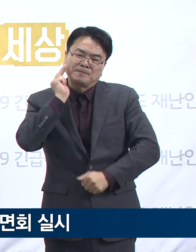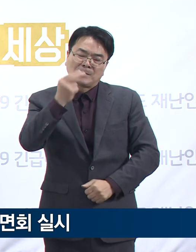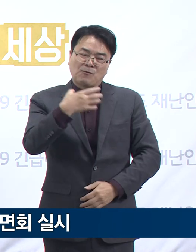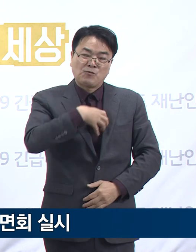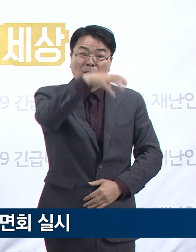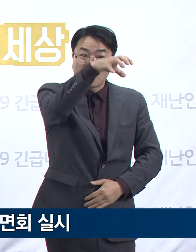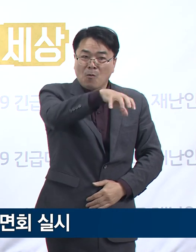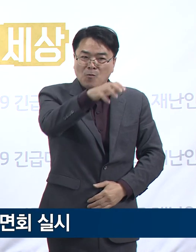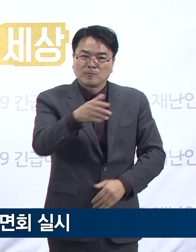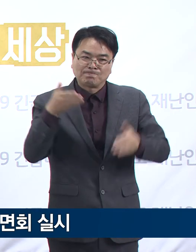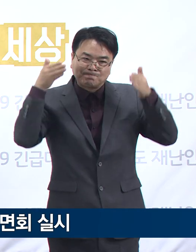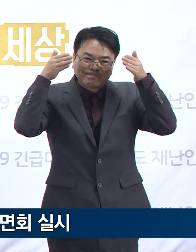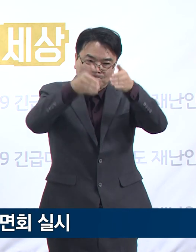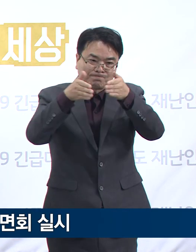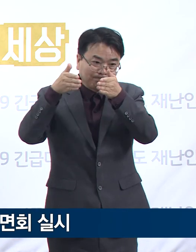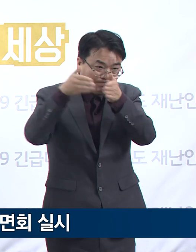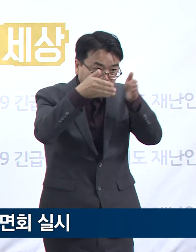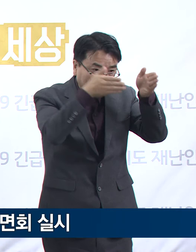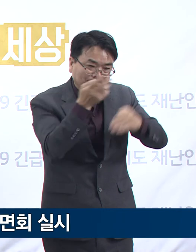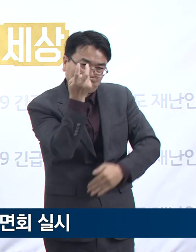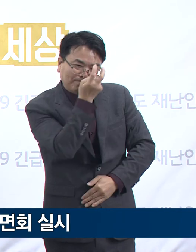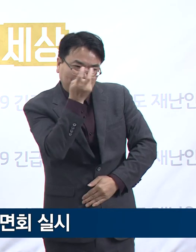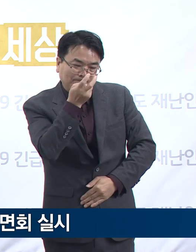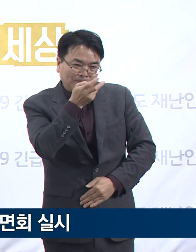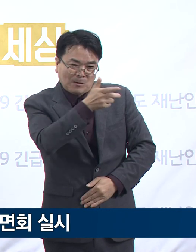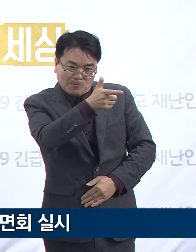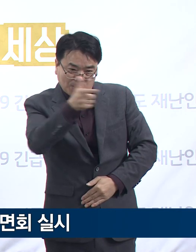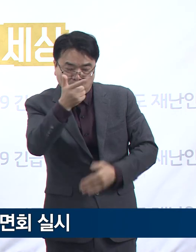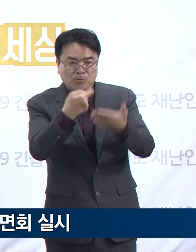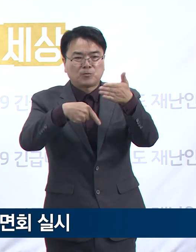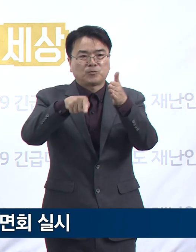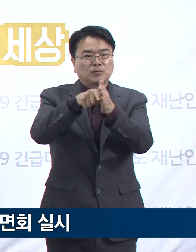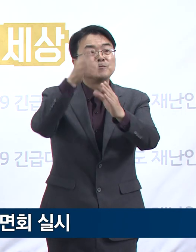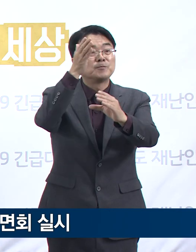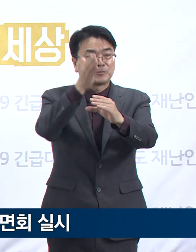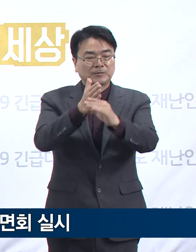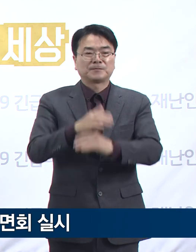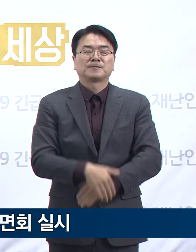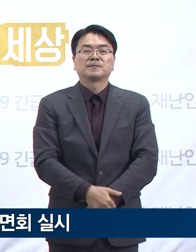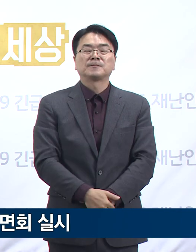계획으로 경기도는 빈틈없는 방역관리에 더욱 만전을 기하겠습니다.